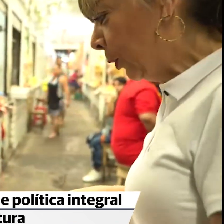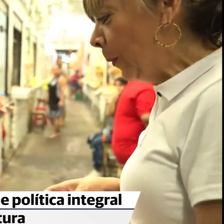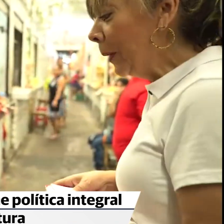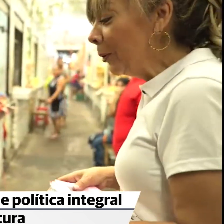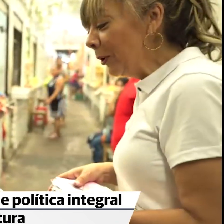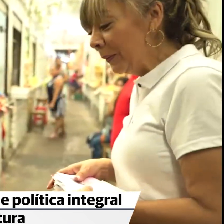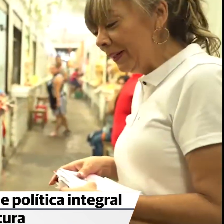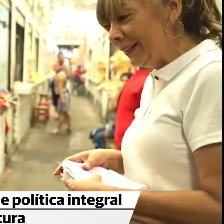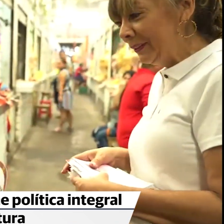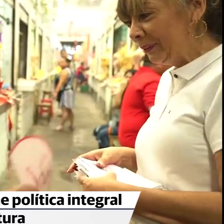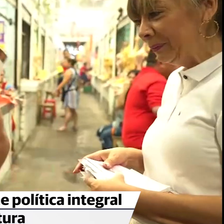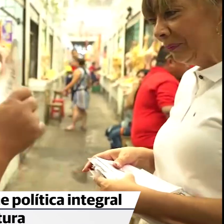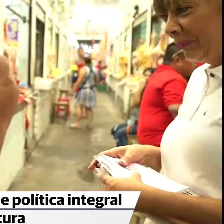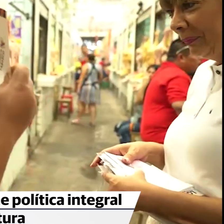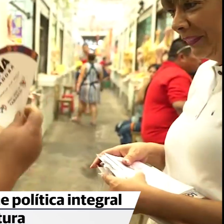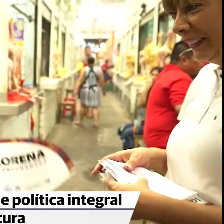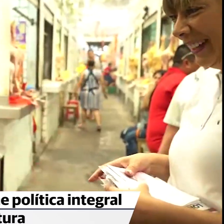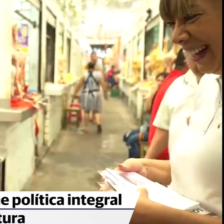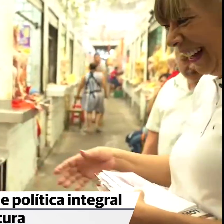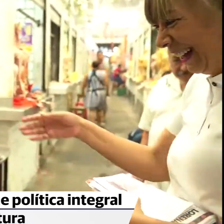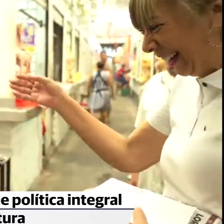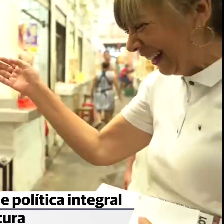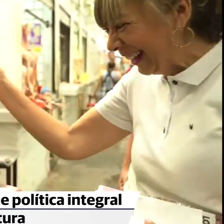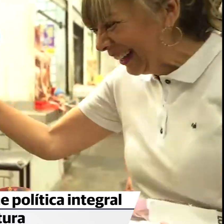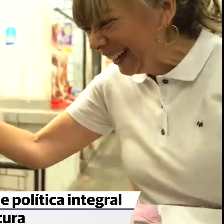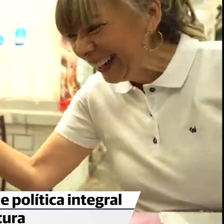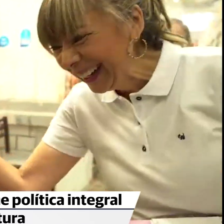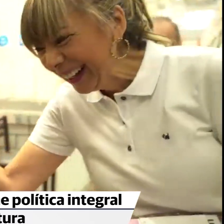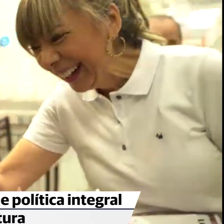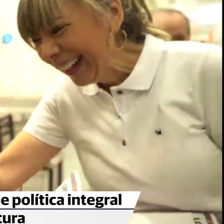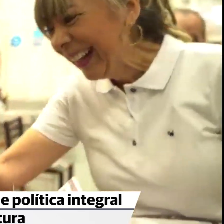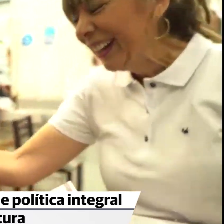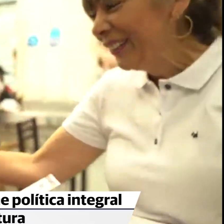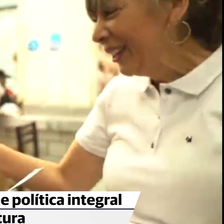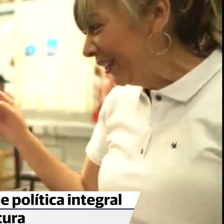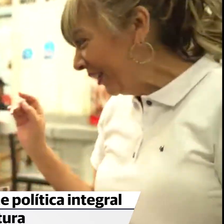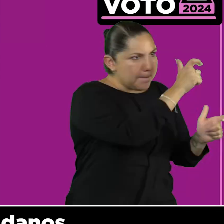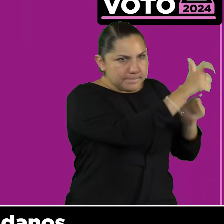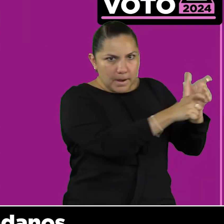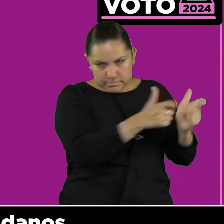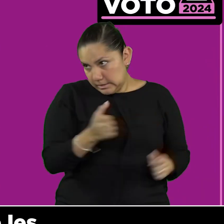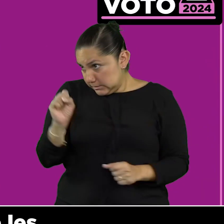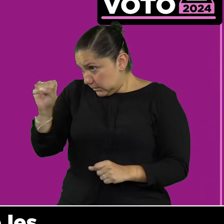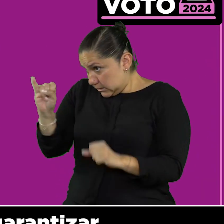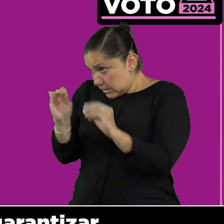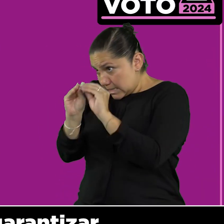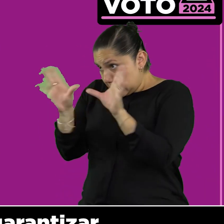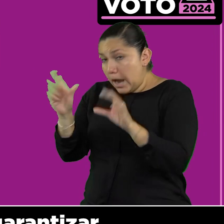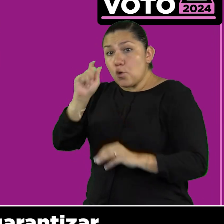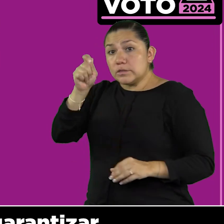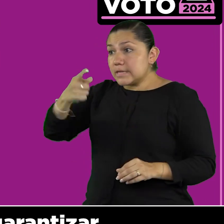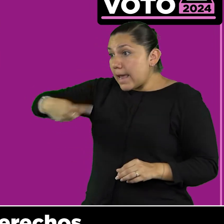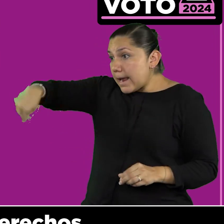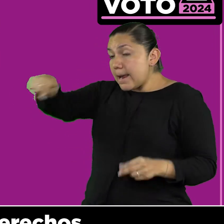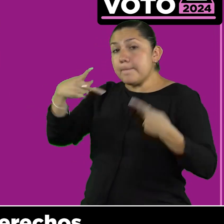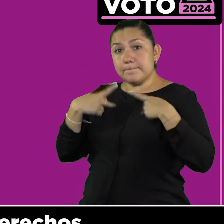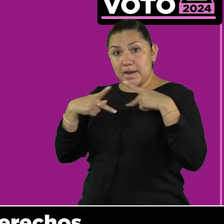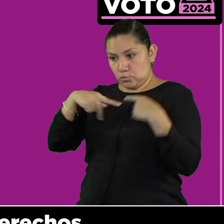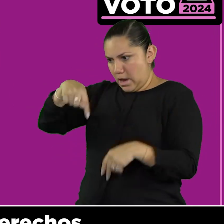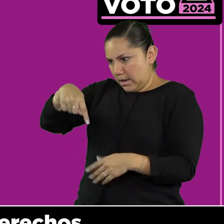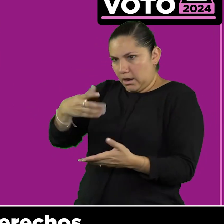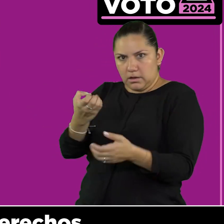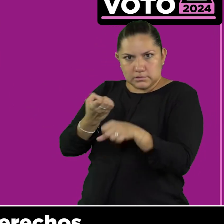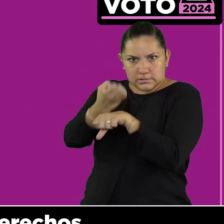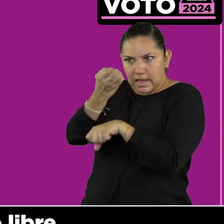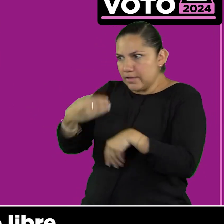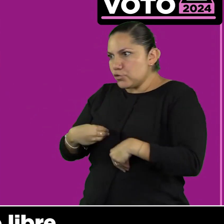para atender debidamente a las personas con discapacidad, situación que señaló debe cambiar. Los ciudadanos a los que les tenemos que garantizar plenitud